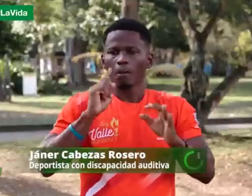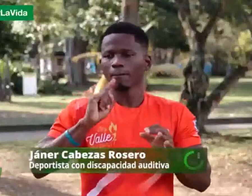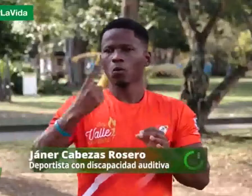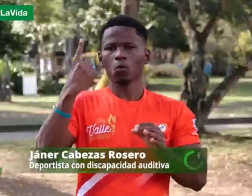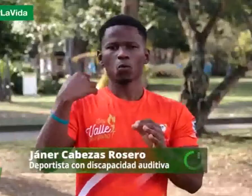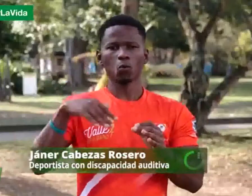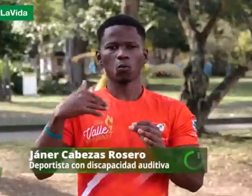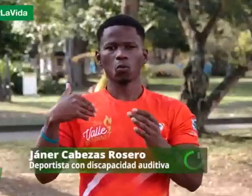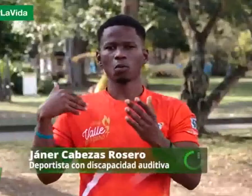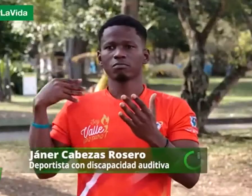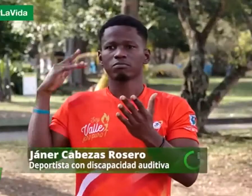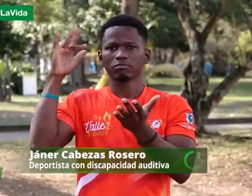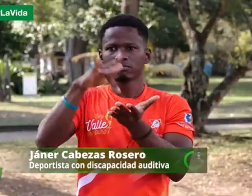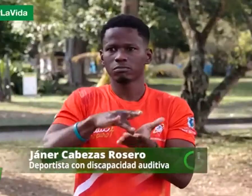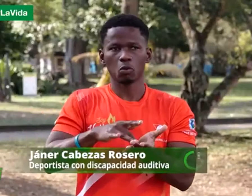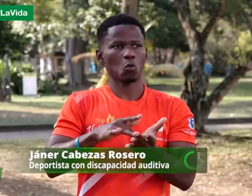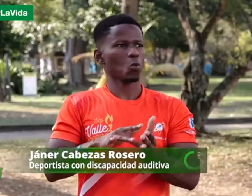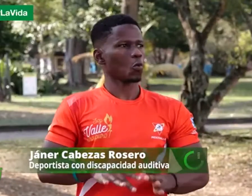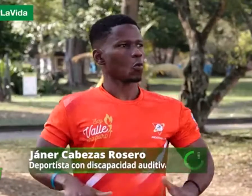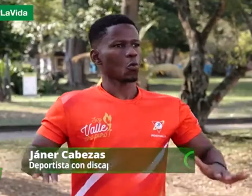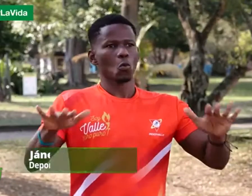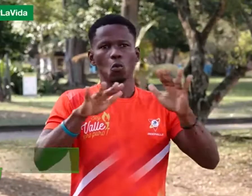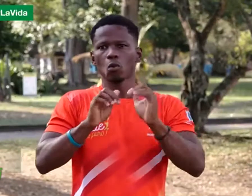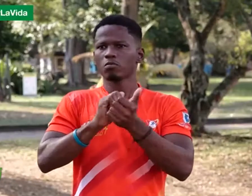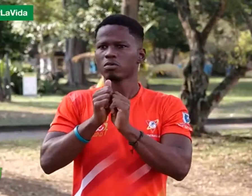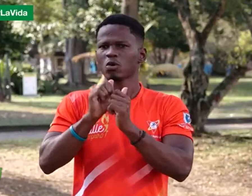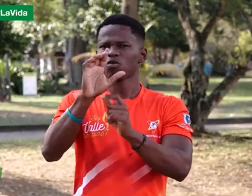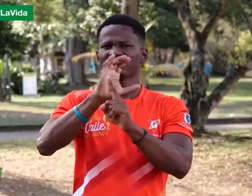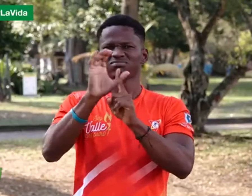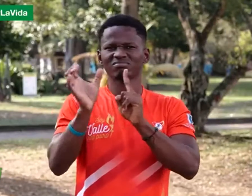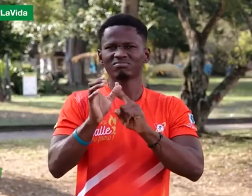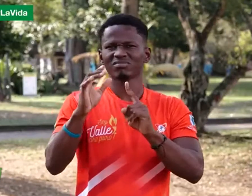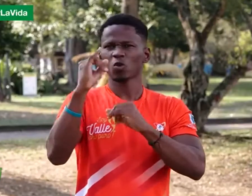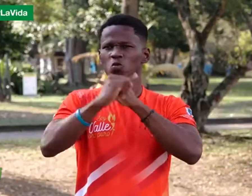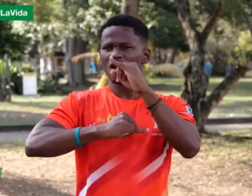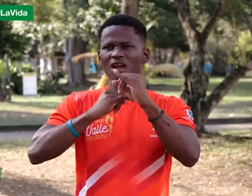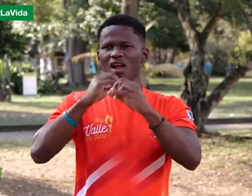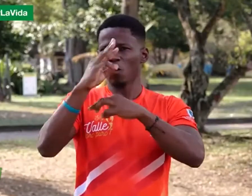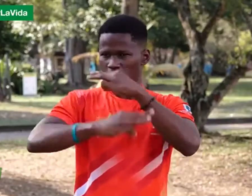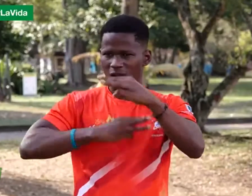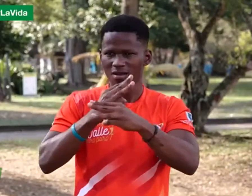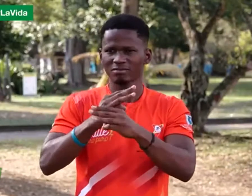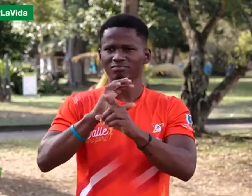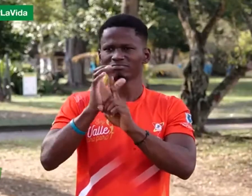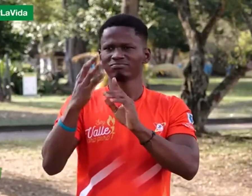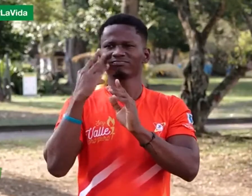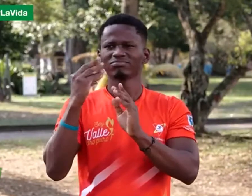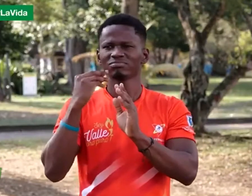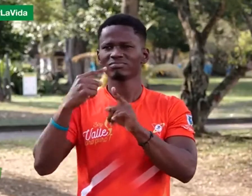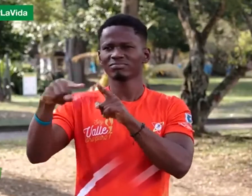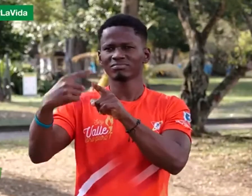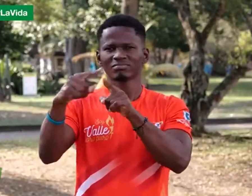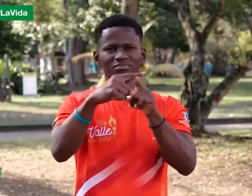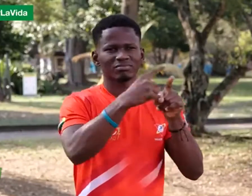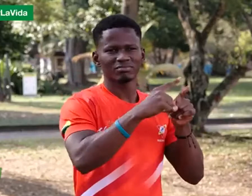a otros competidores sordos. Logramos llegar a Taipei, donde pudimos conocer la cultura de